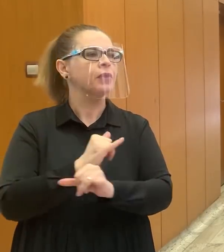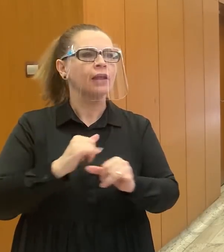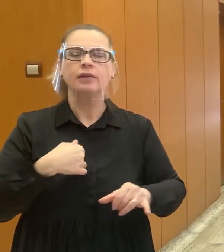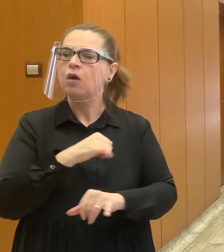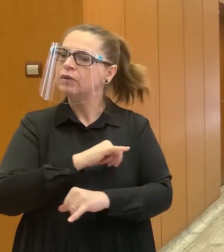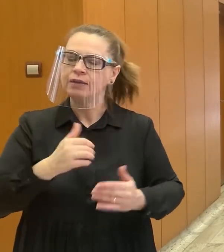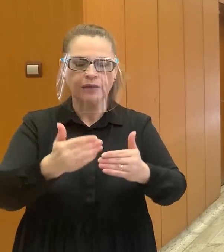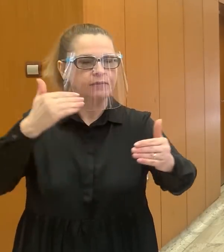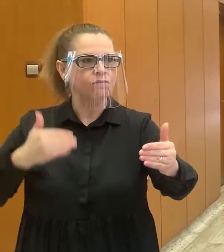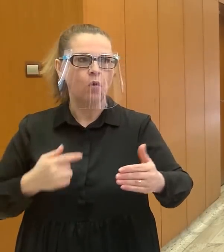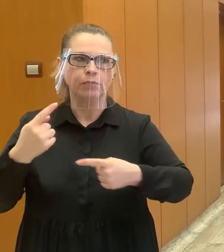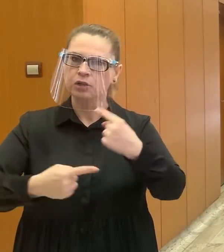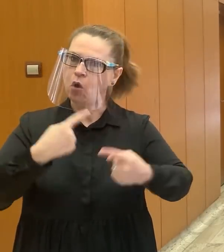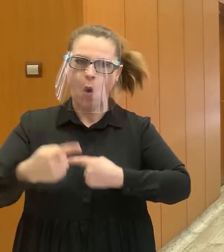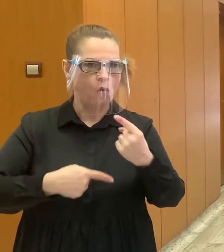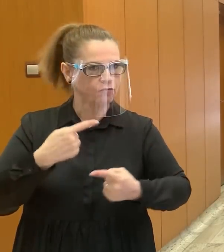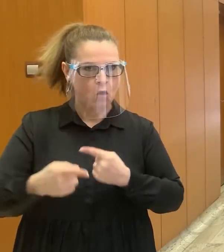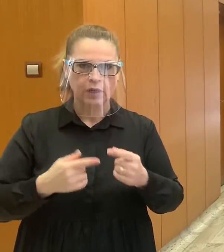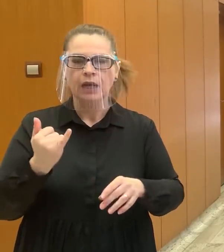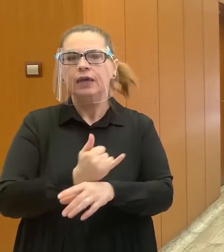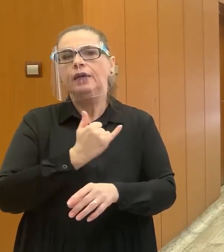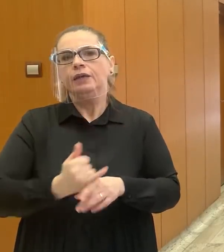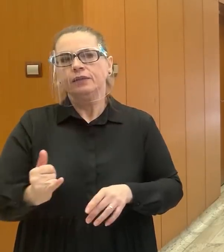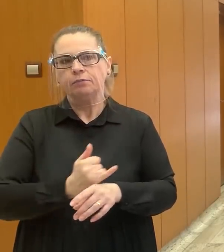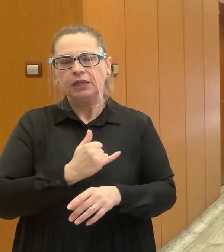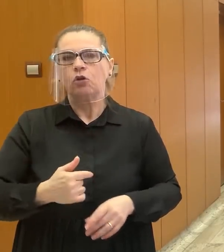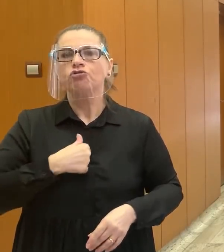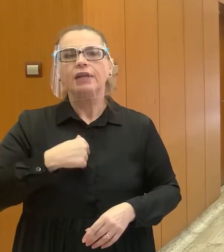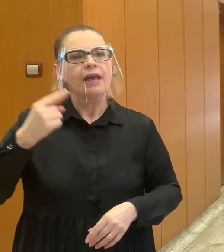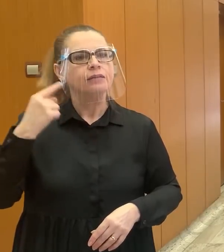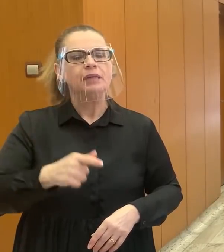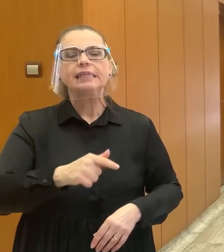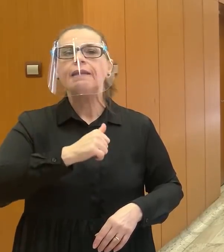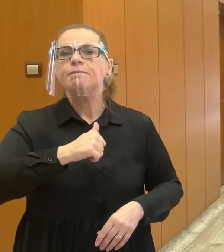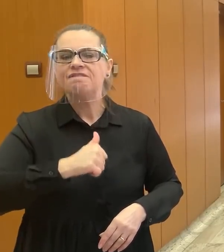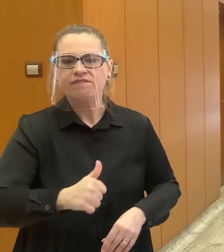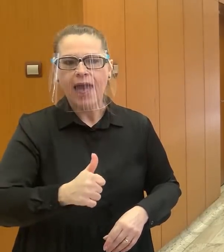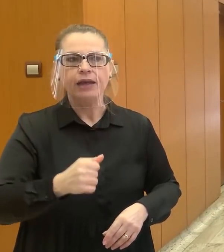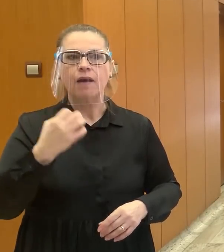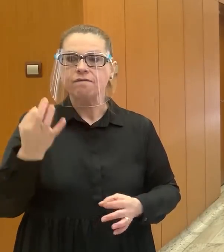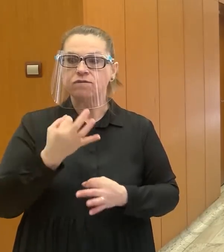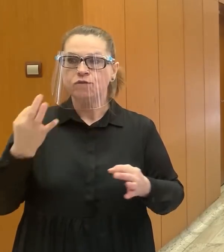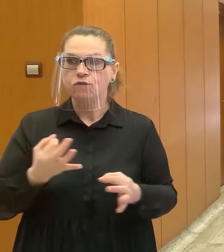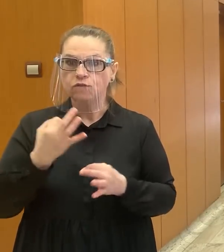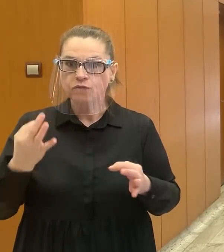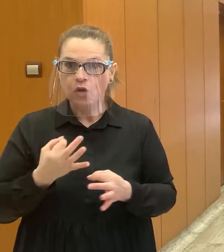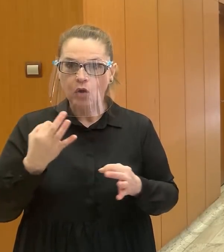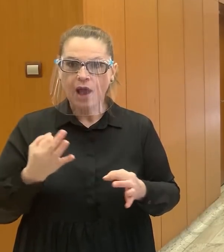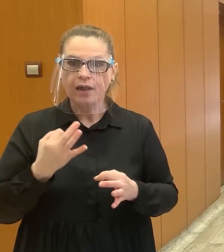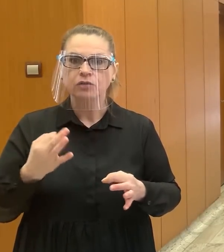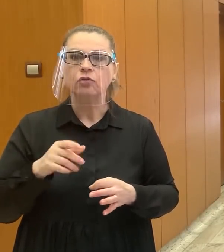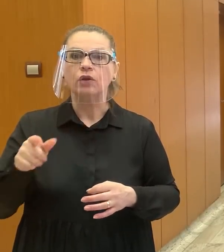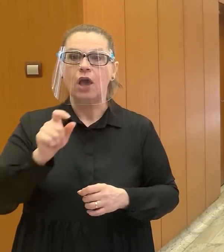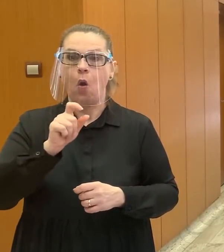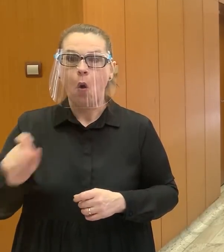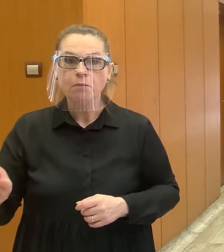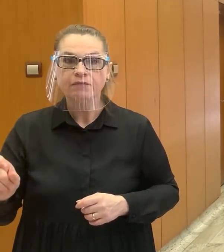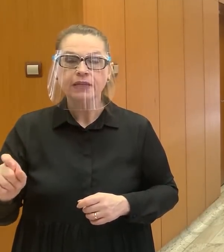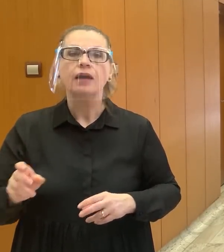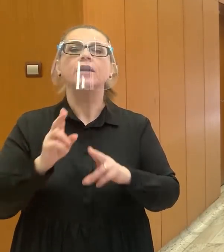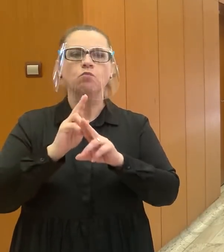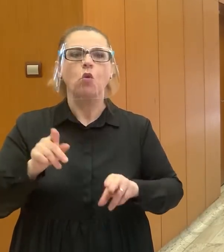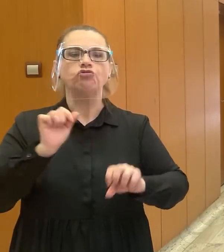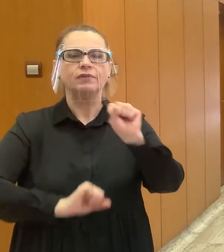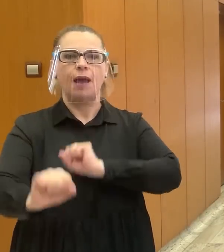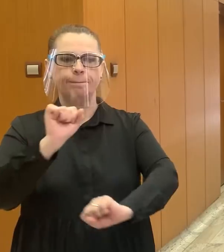nepredbiehal, pretože podľa mňa je fér, že keď niekto je z niečoho obvinený, tak sa môže k